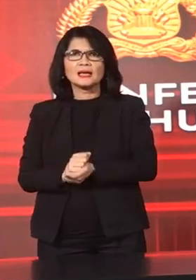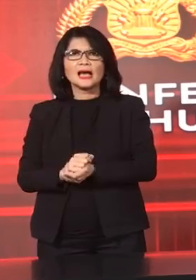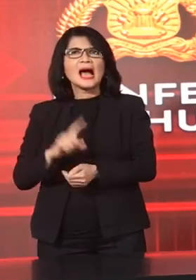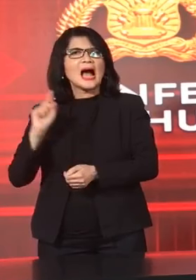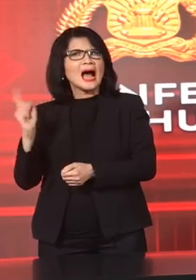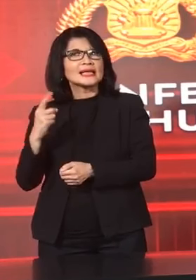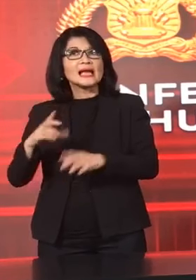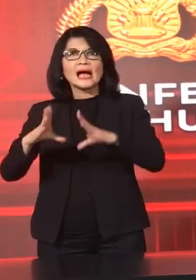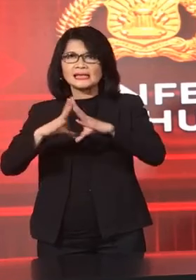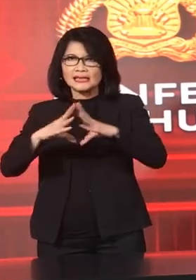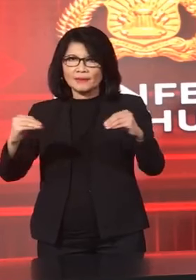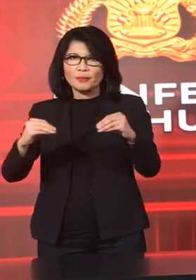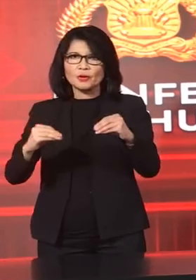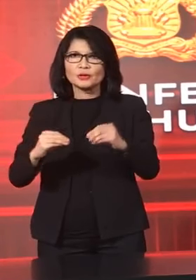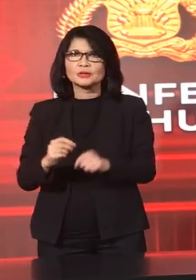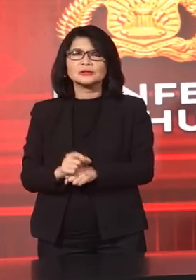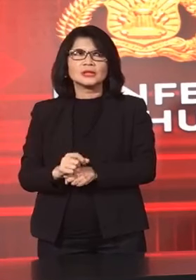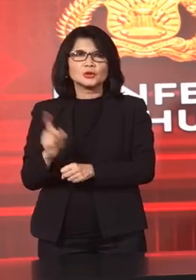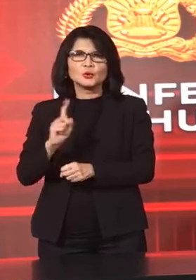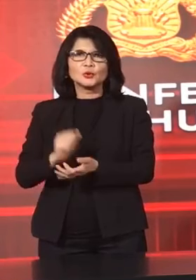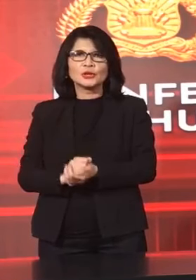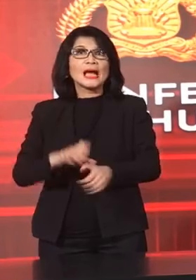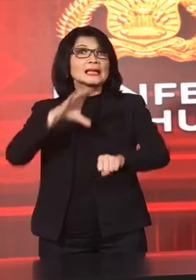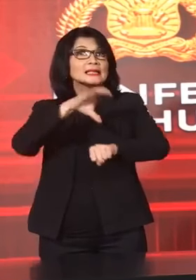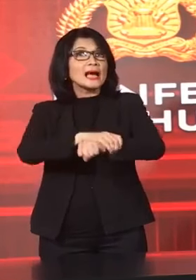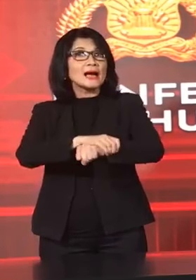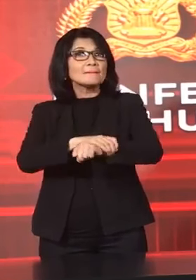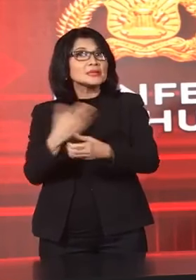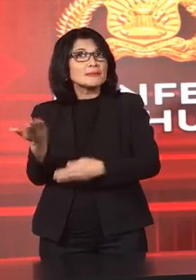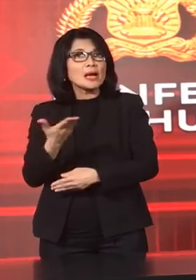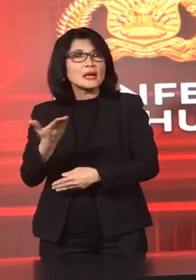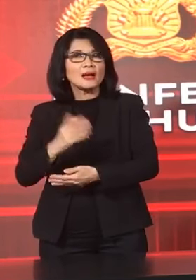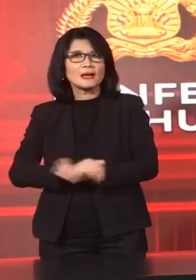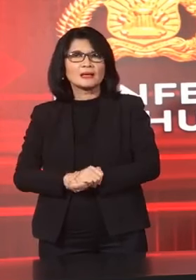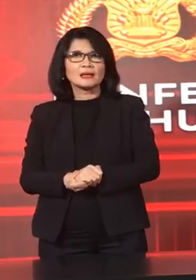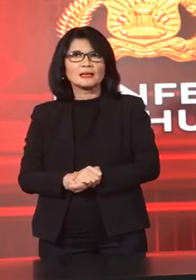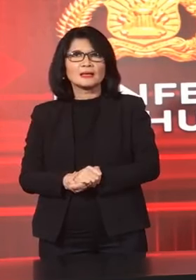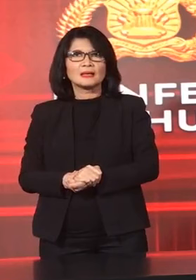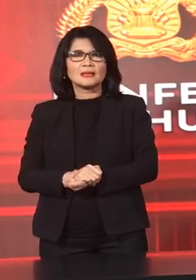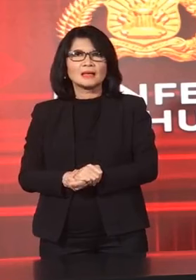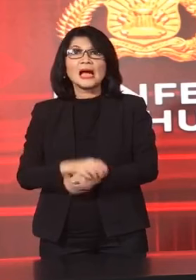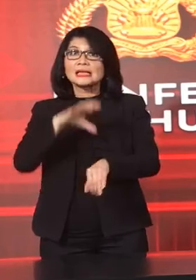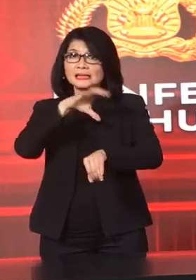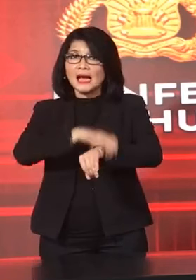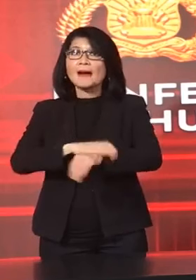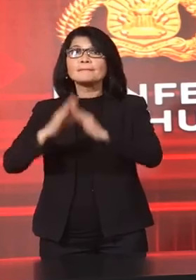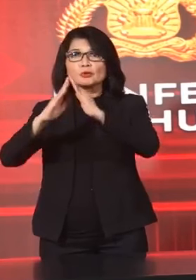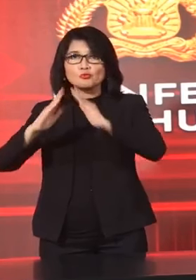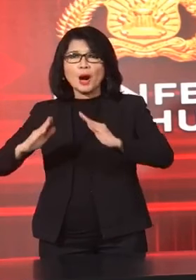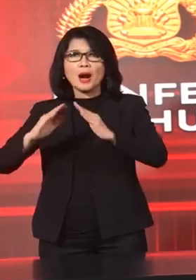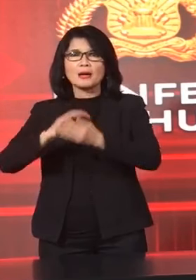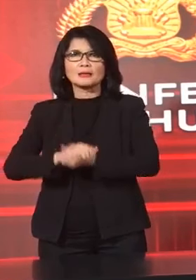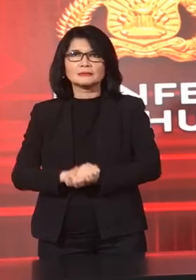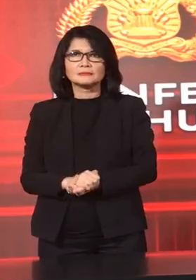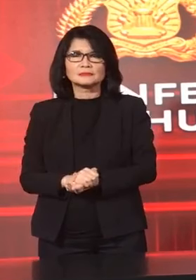Didepok Jawabaran Ditangkap Di kediamannya Ditangkap Di kediamannya